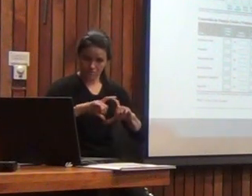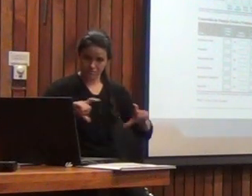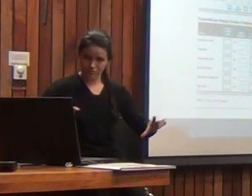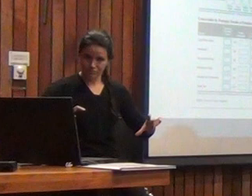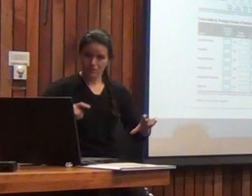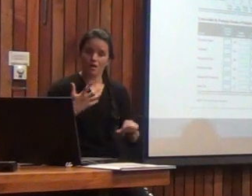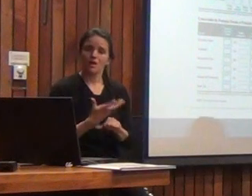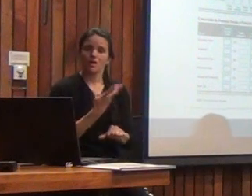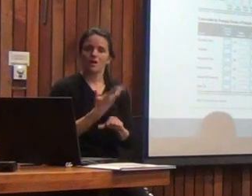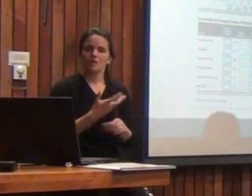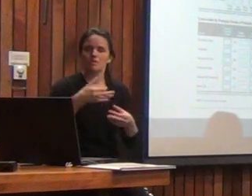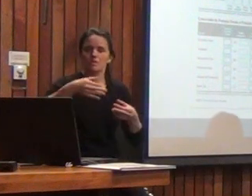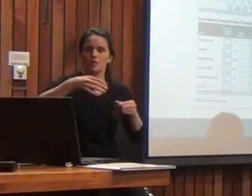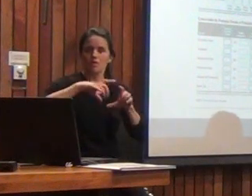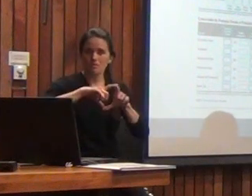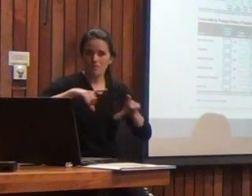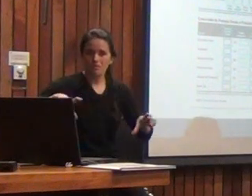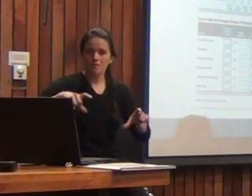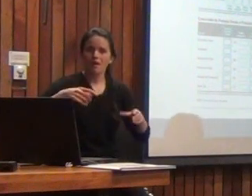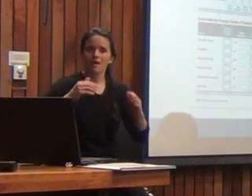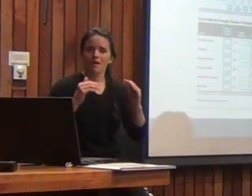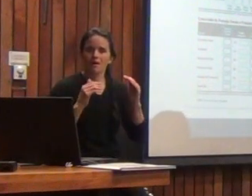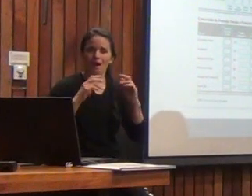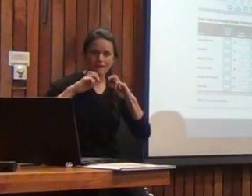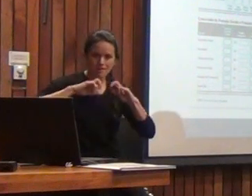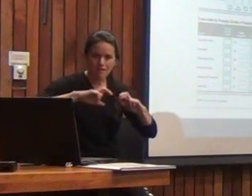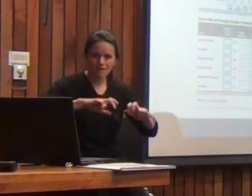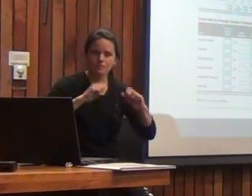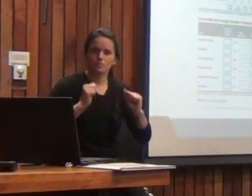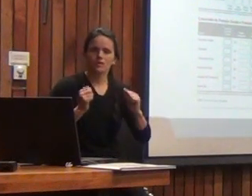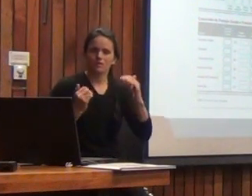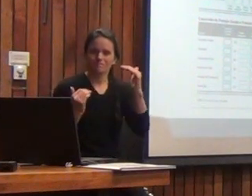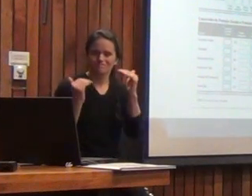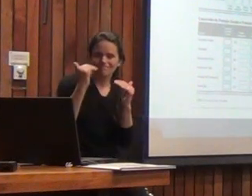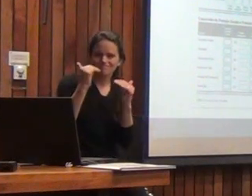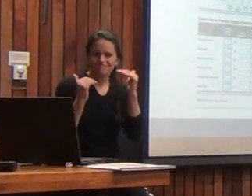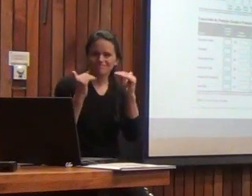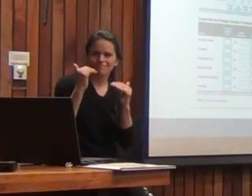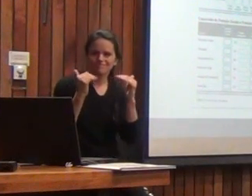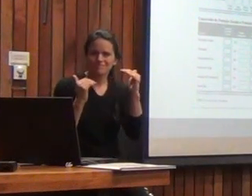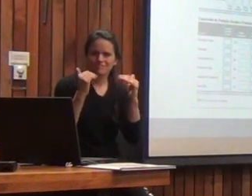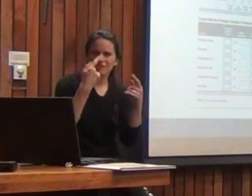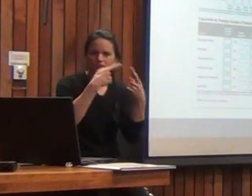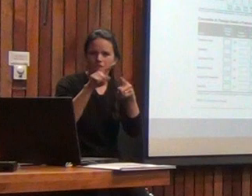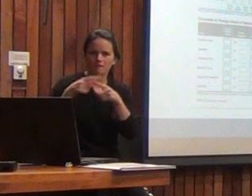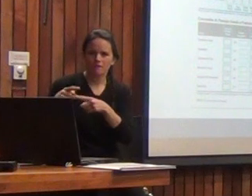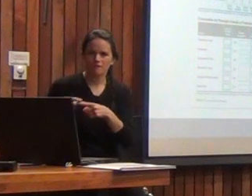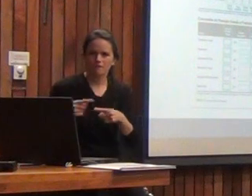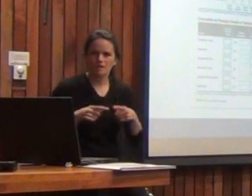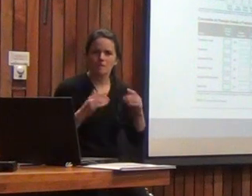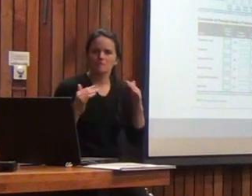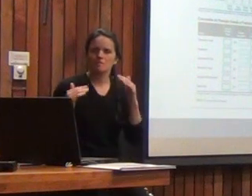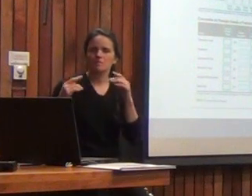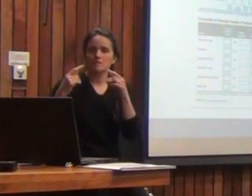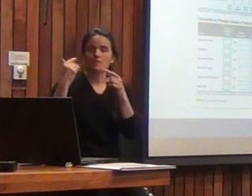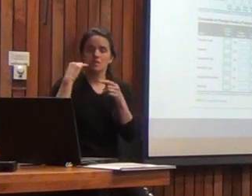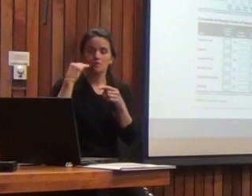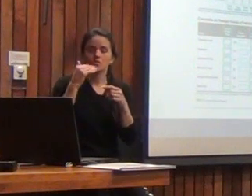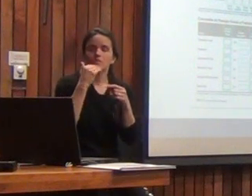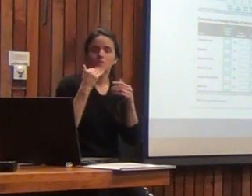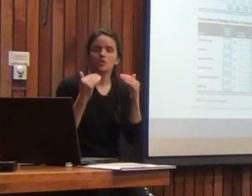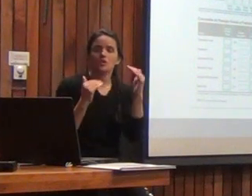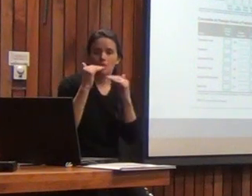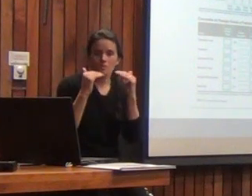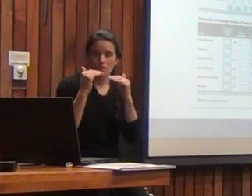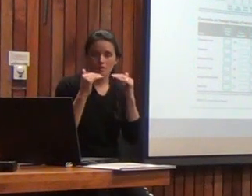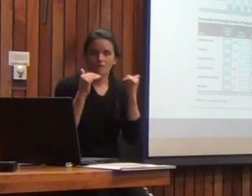una página de análisis que permite contrastar entre a nivel de pares los distintos índices de la batería y